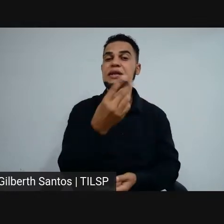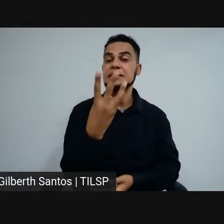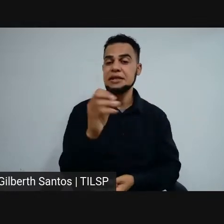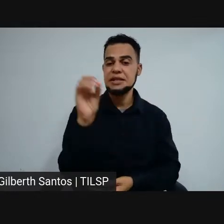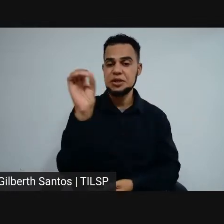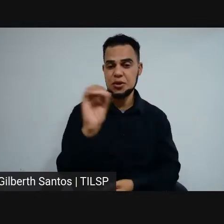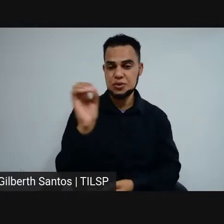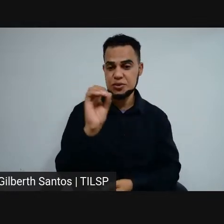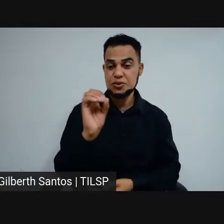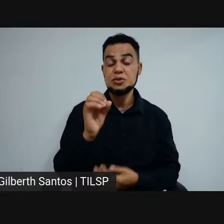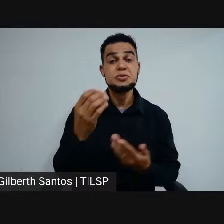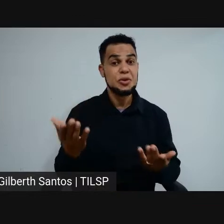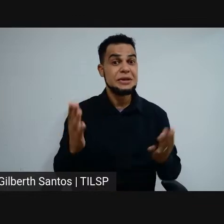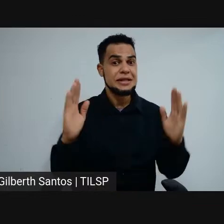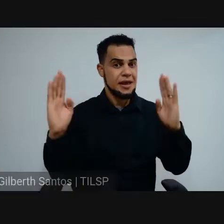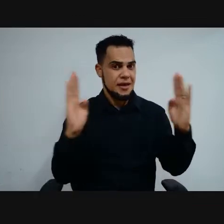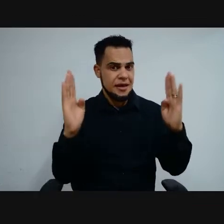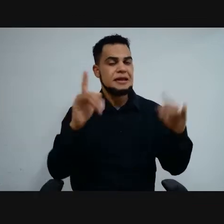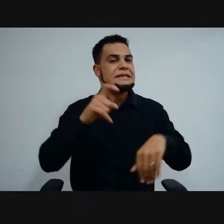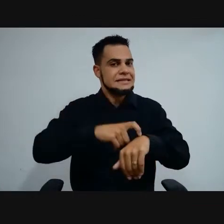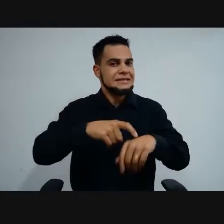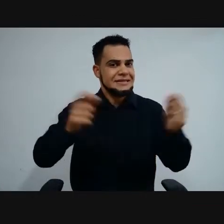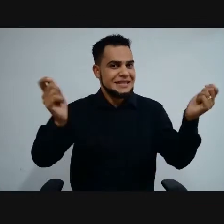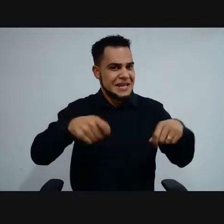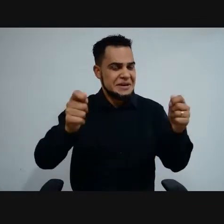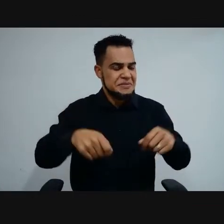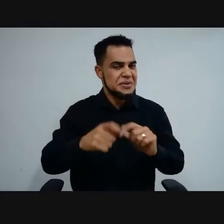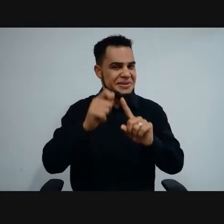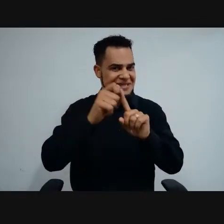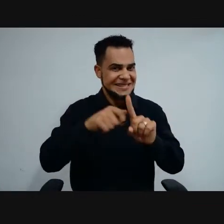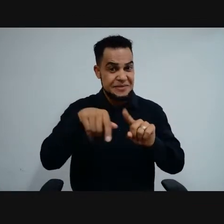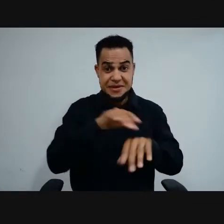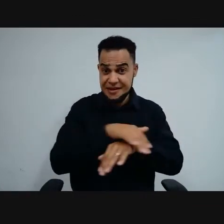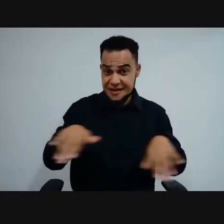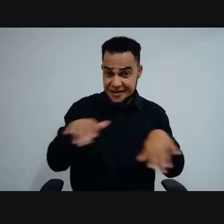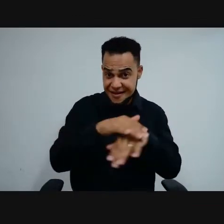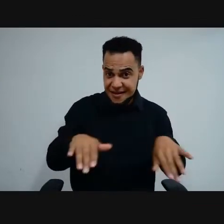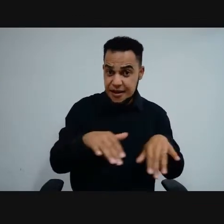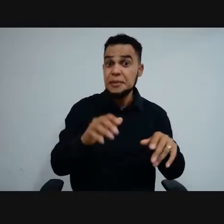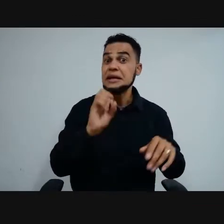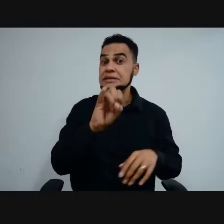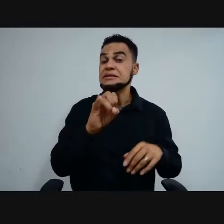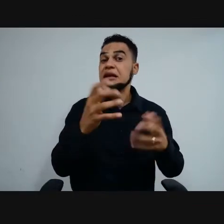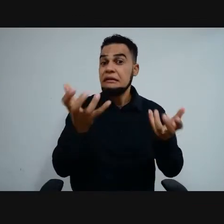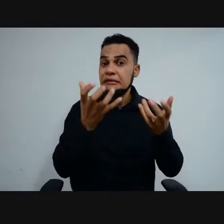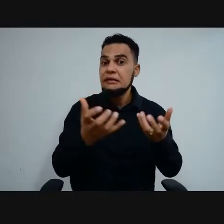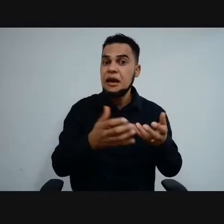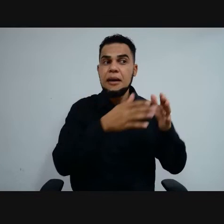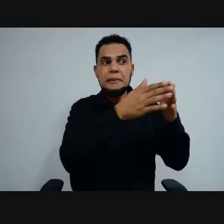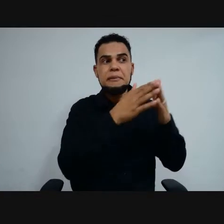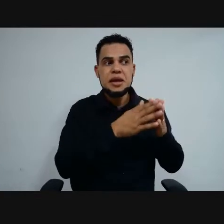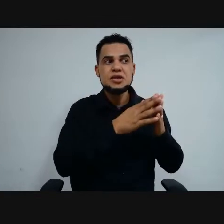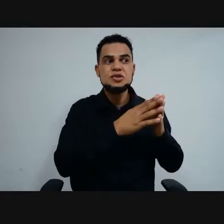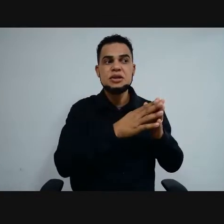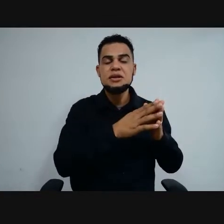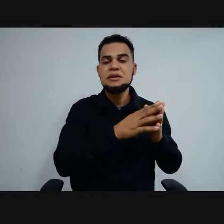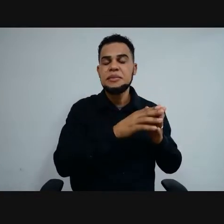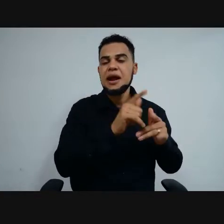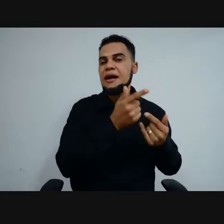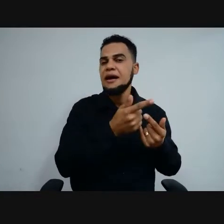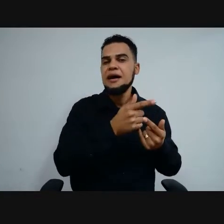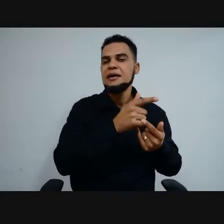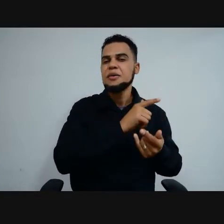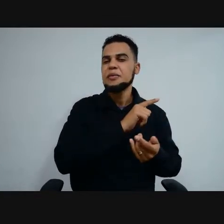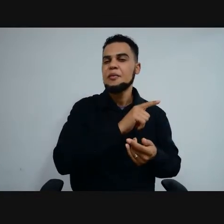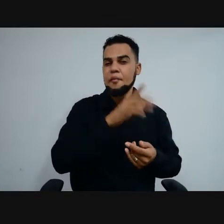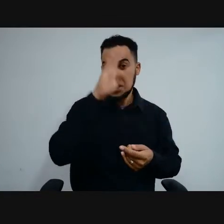seja, está no tempo, esse mês acaba, e quem quiser pedir isenção, isenção, ou seja, sem taxa de inscrição, é até o